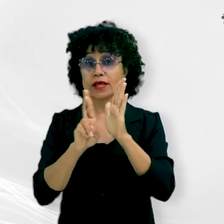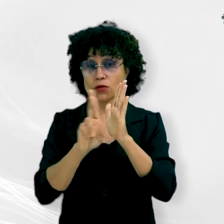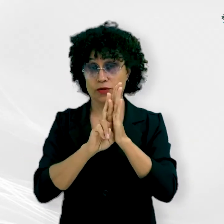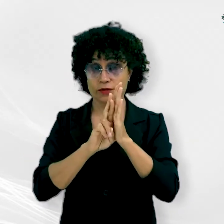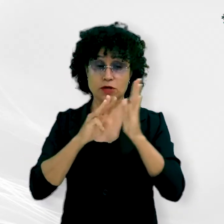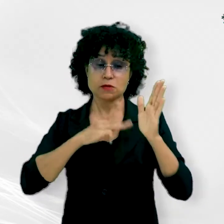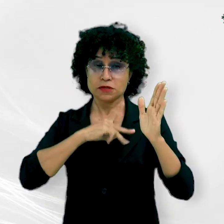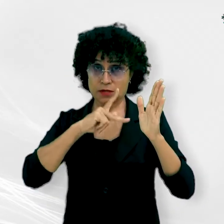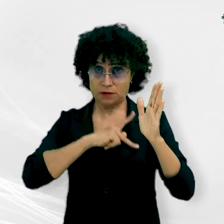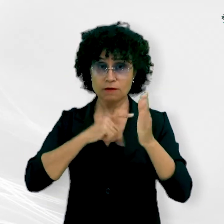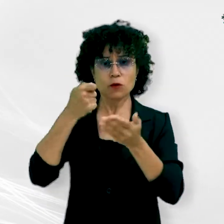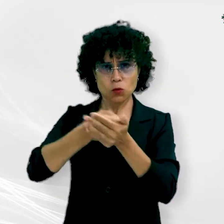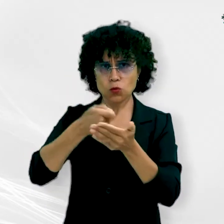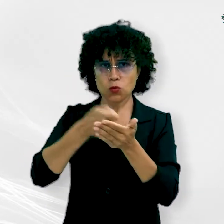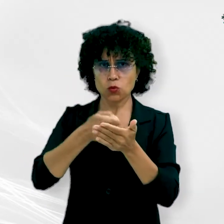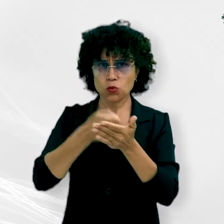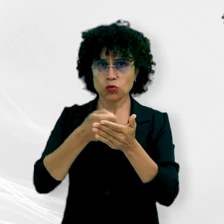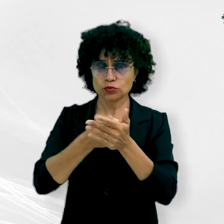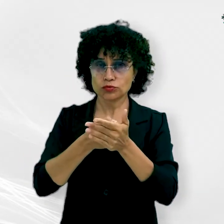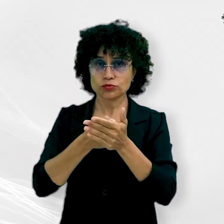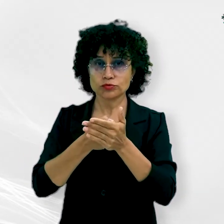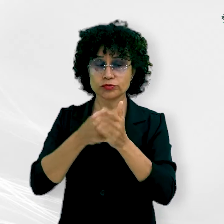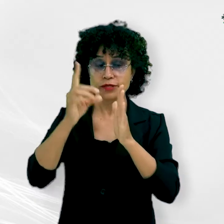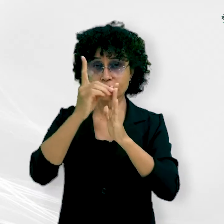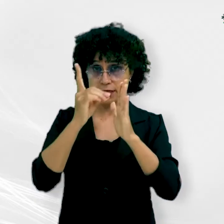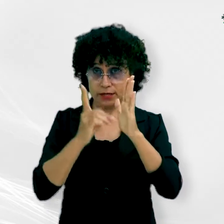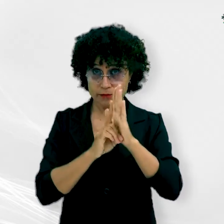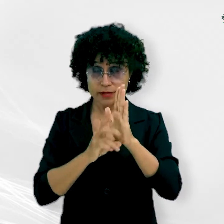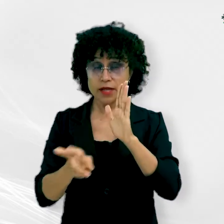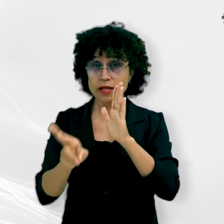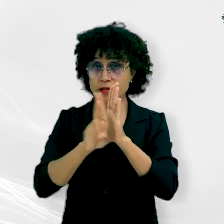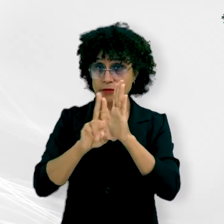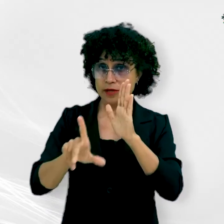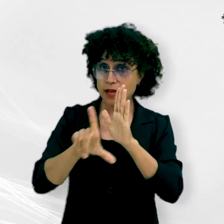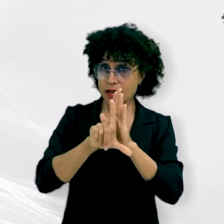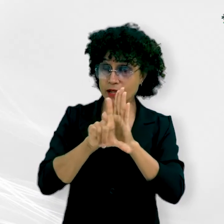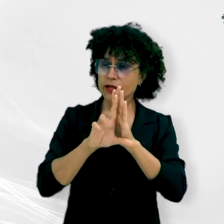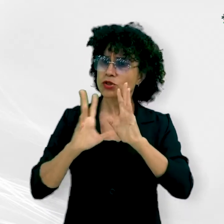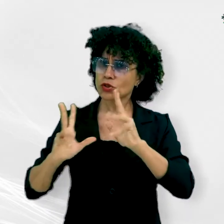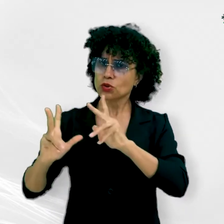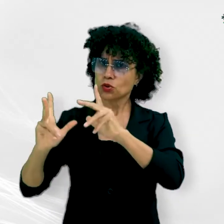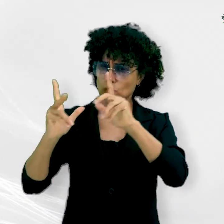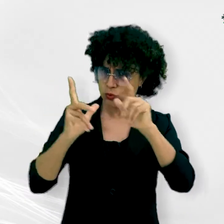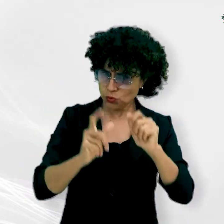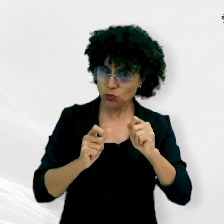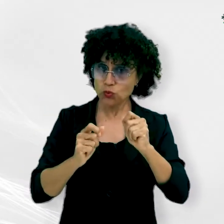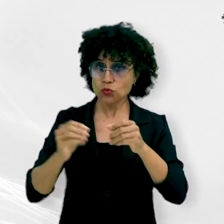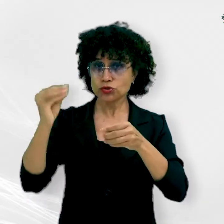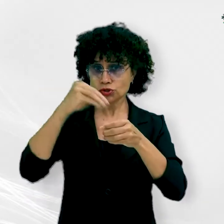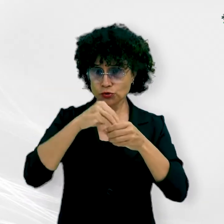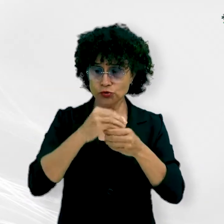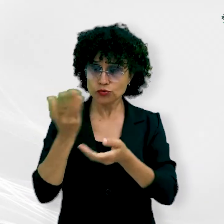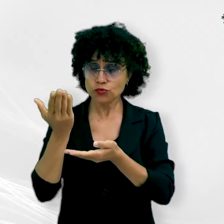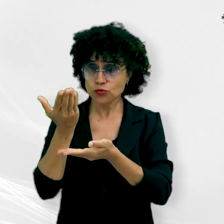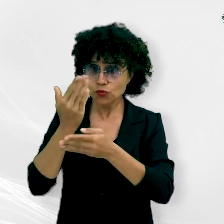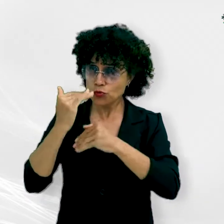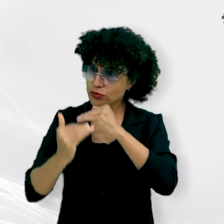Ministério Público continuará cobrando o cumprimento integral do decreto que regulamentou a lei em sua integralidade, incluindo o